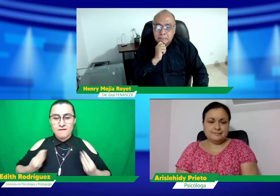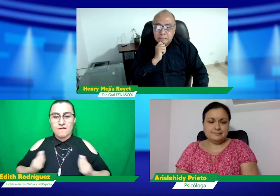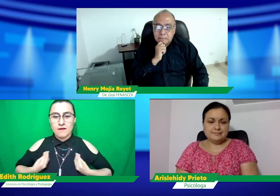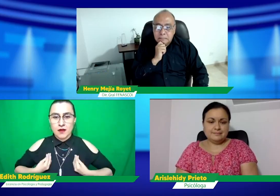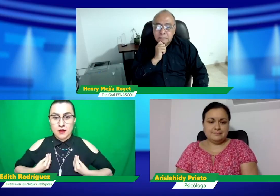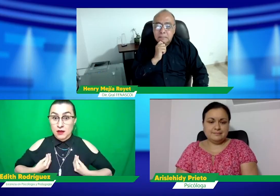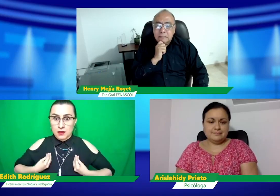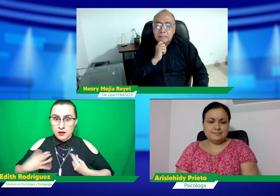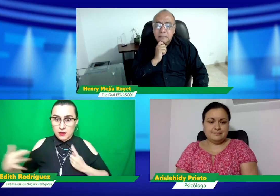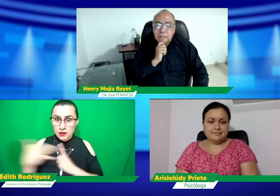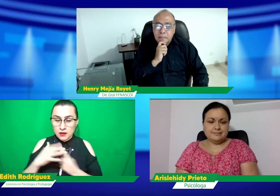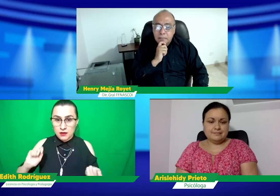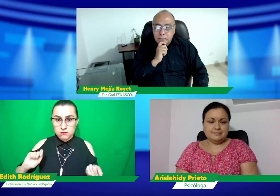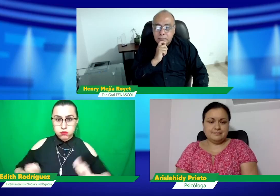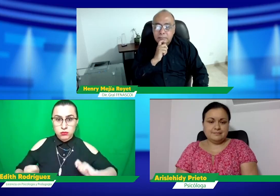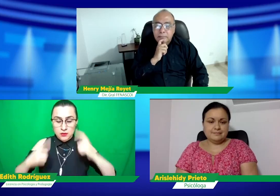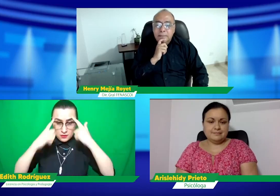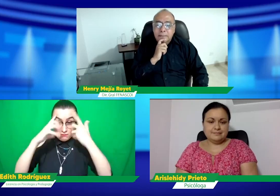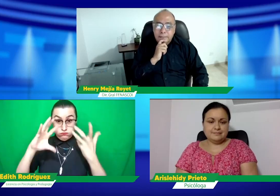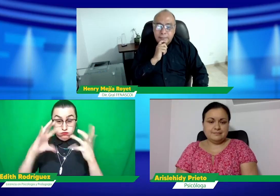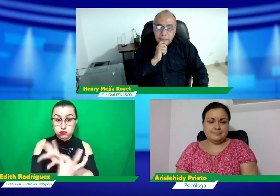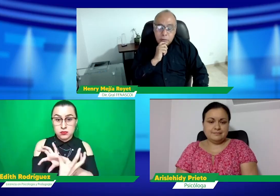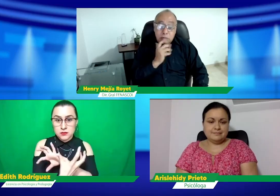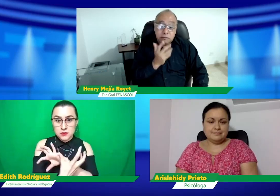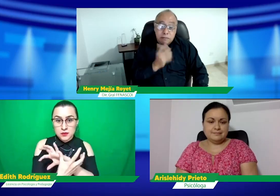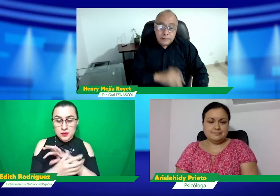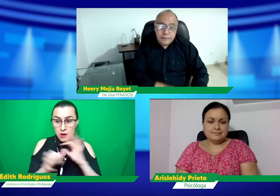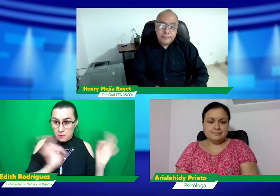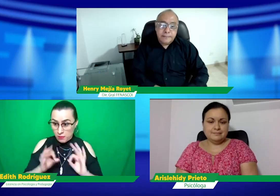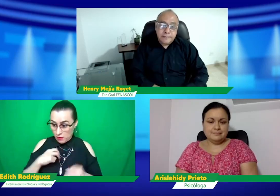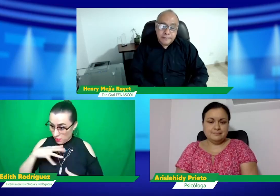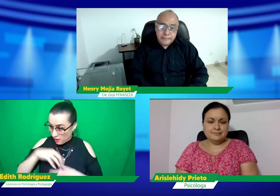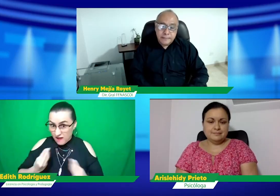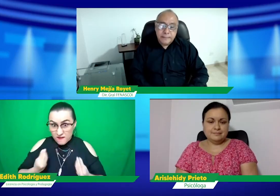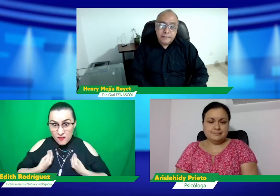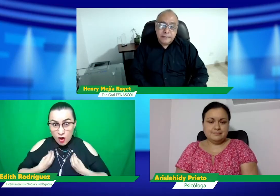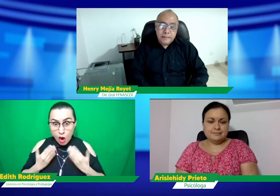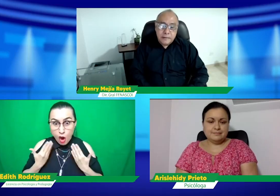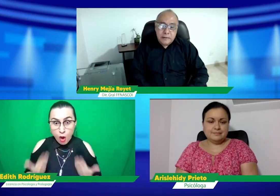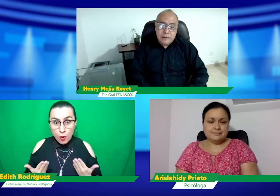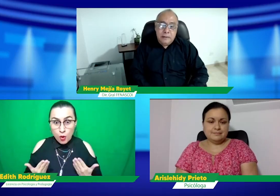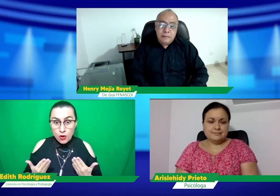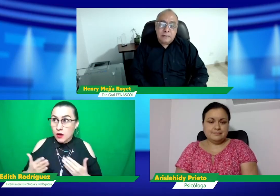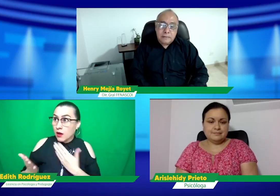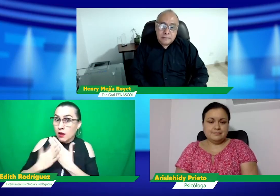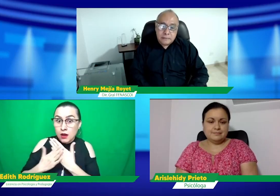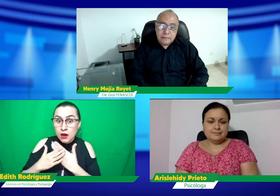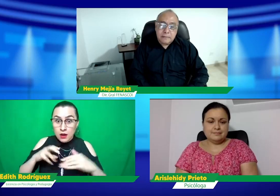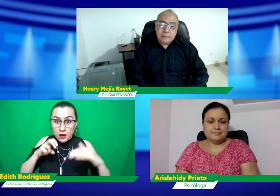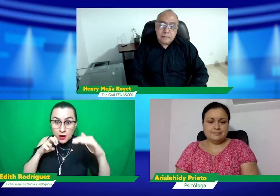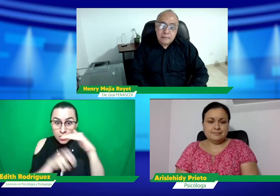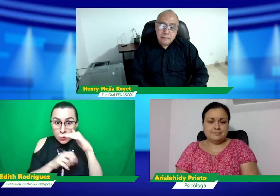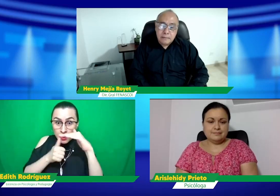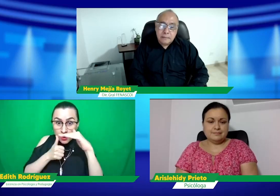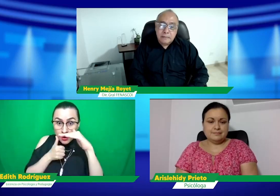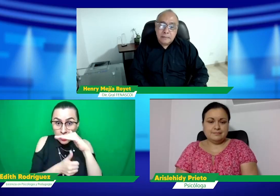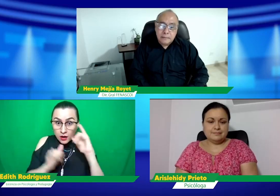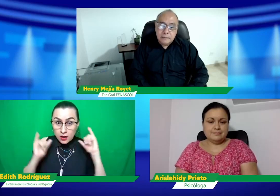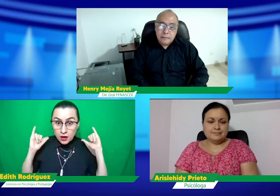en realidad la calidad de vida la afecta y también afecta a la salud mental. Las personas no saben cómo organizarse,